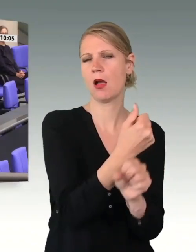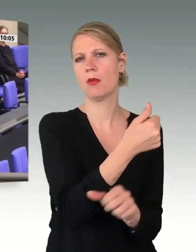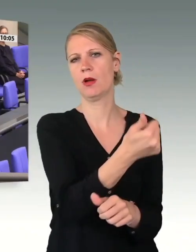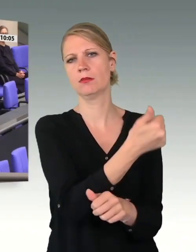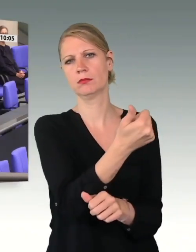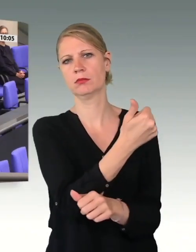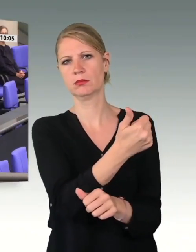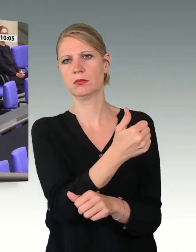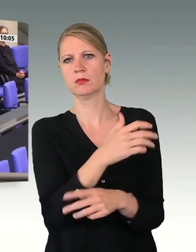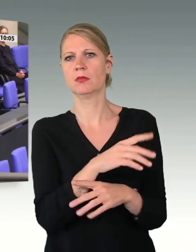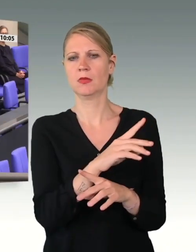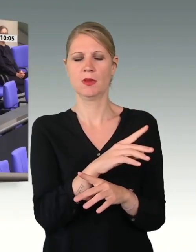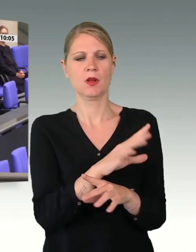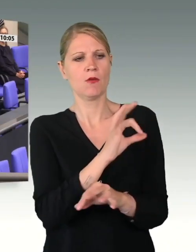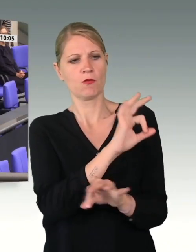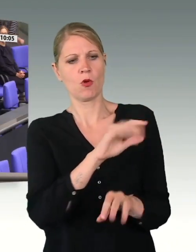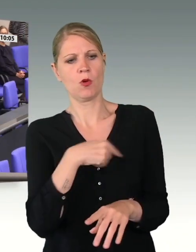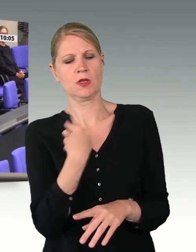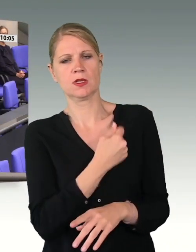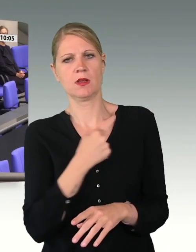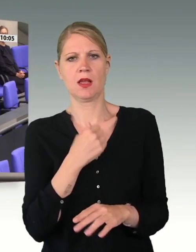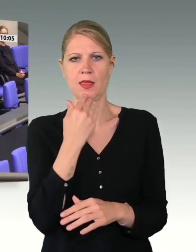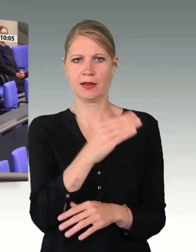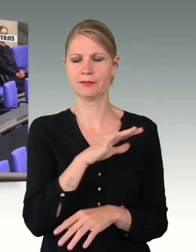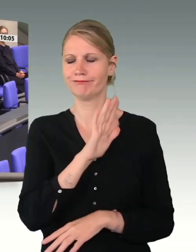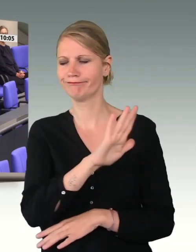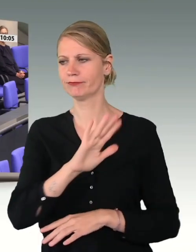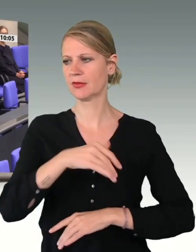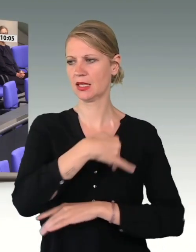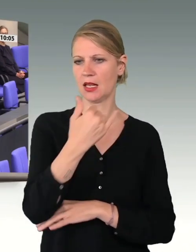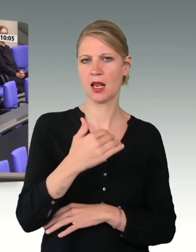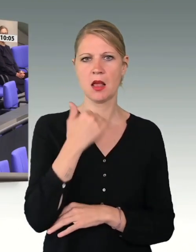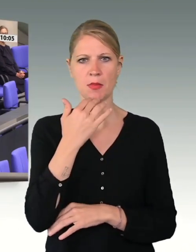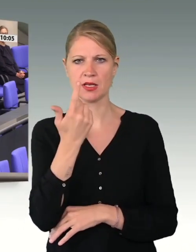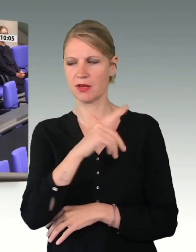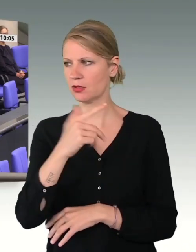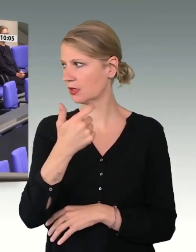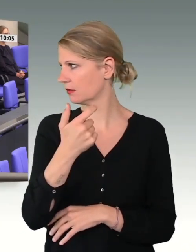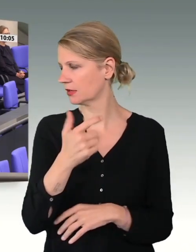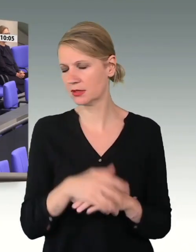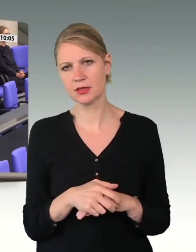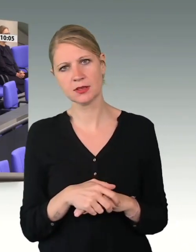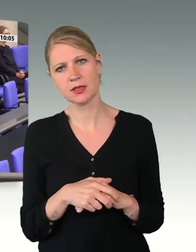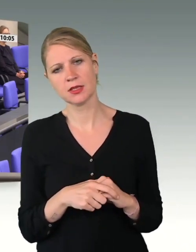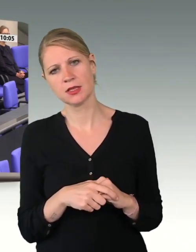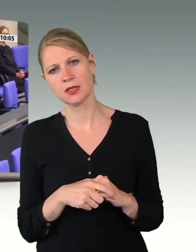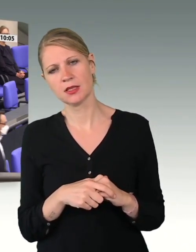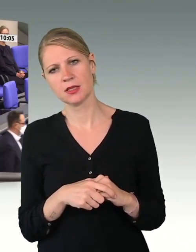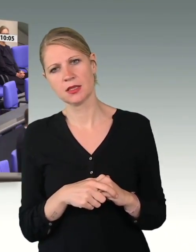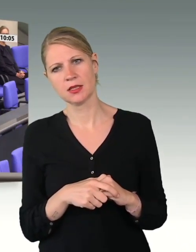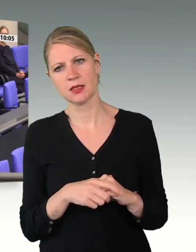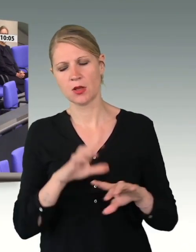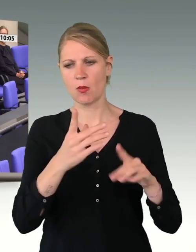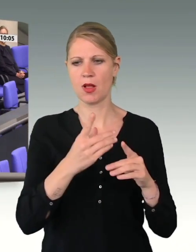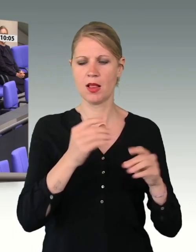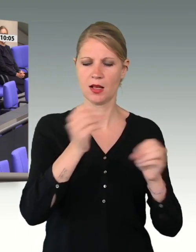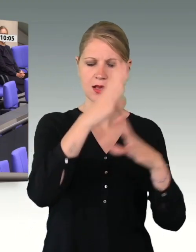und Soldaten. In Ihrem Jahresbericht 2021 bekommen wir Aufschluss über den Zustand